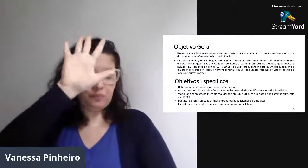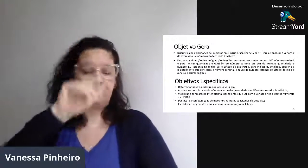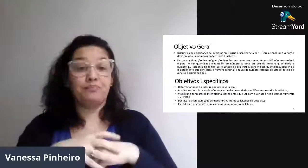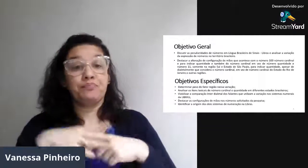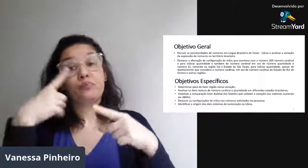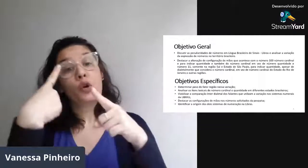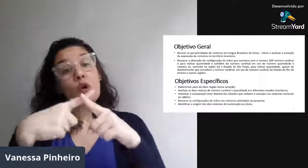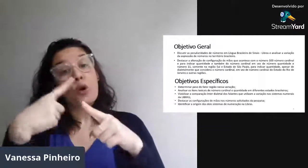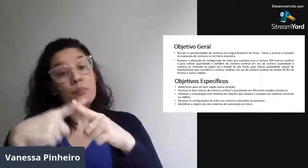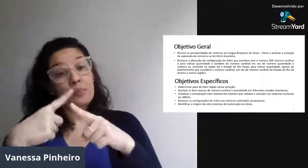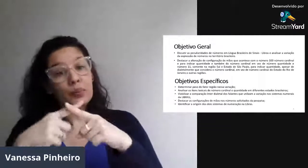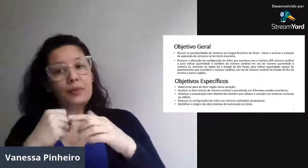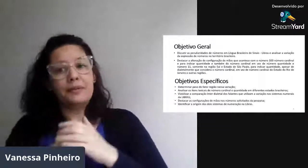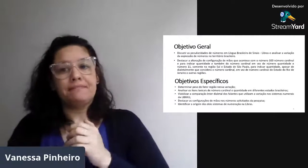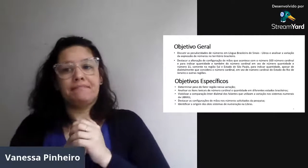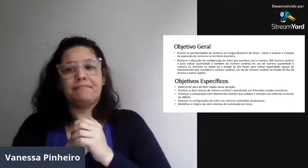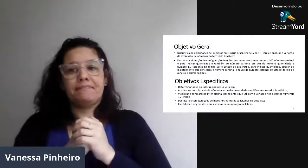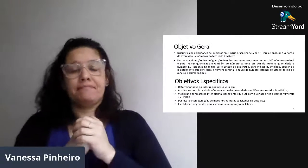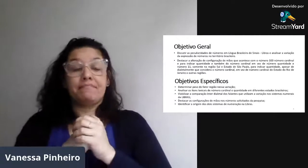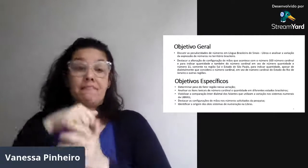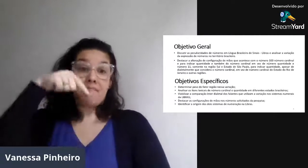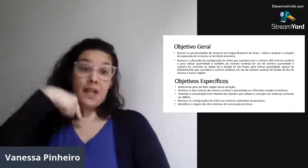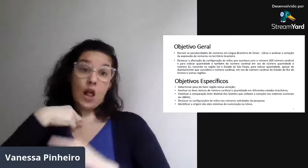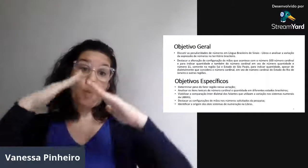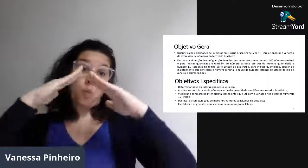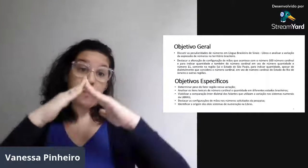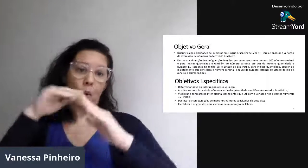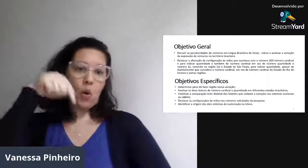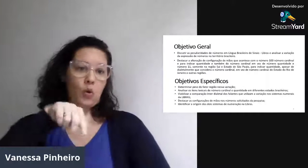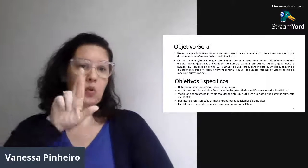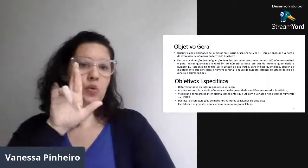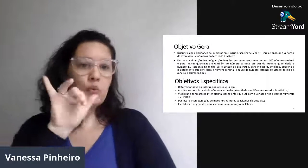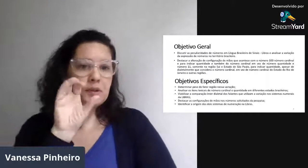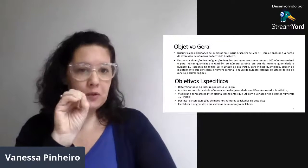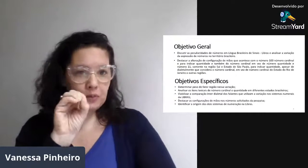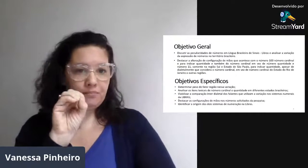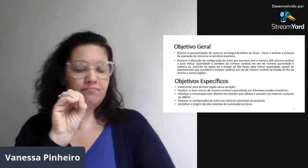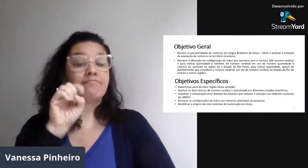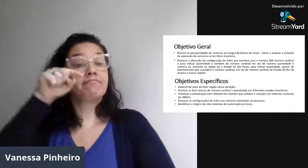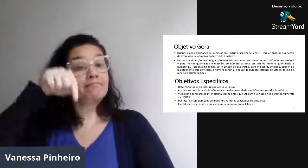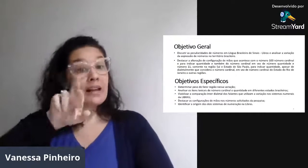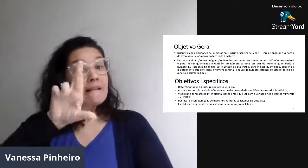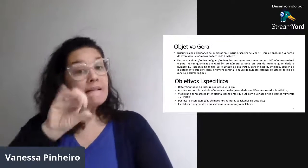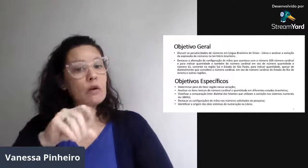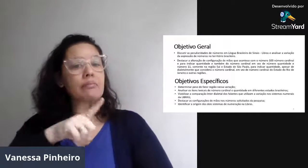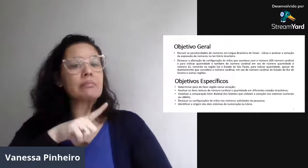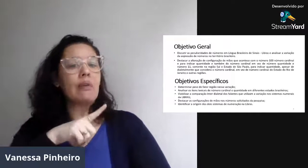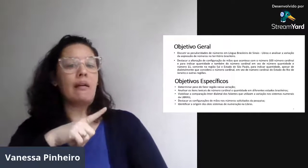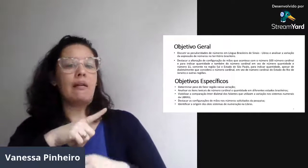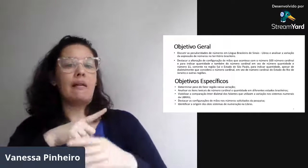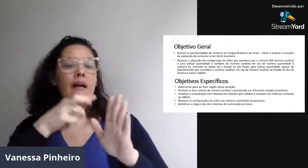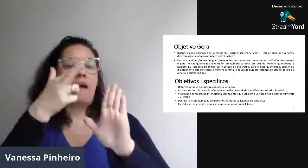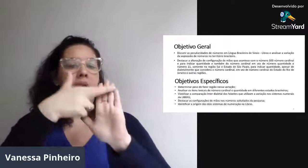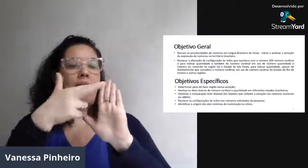no Brasil, porque eu moro aqui no Rio, e aqui no Rio